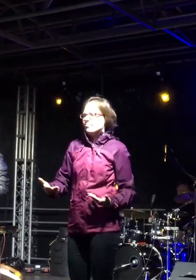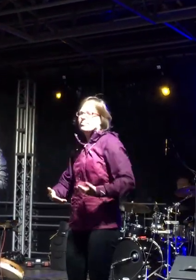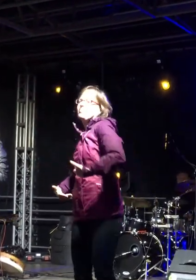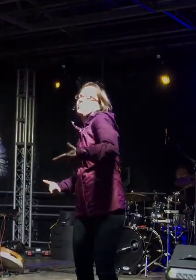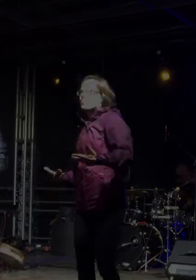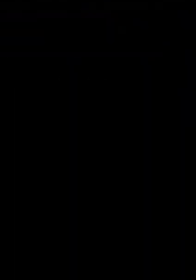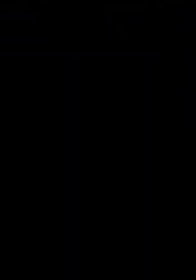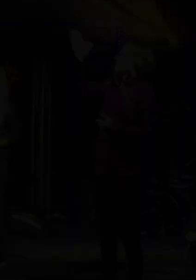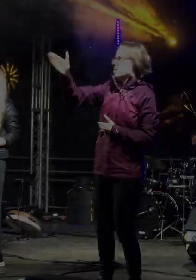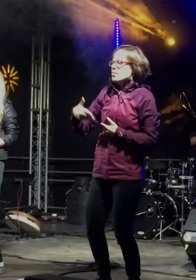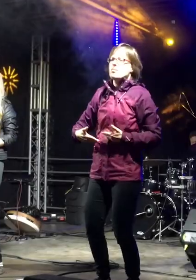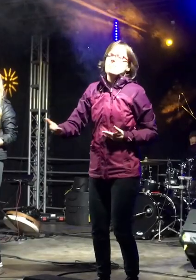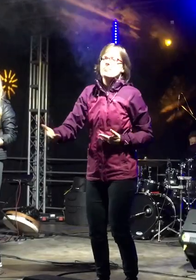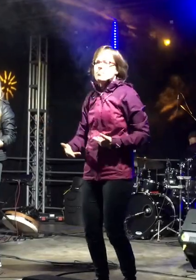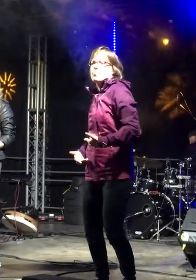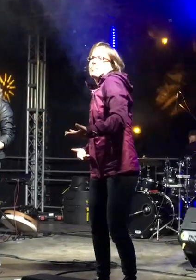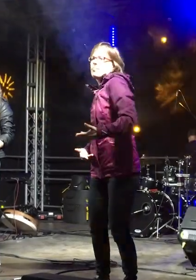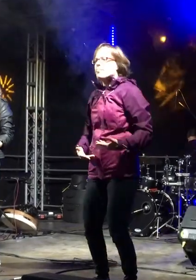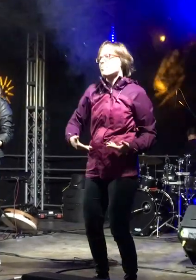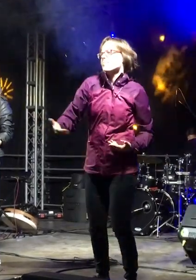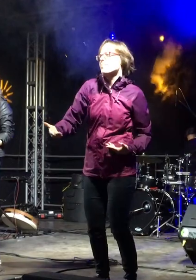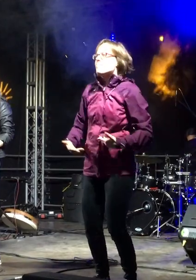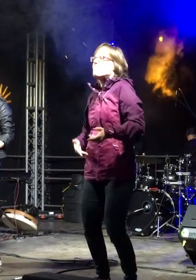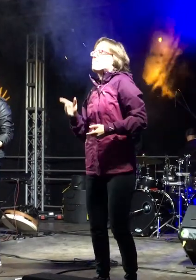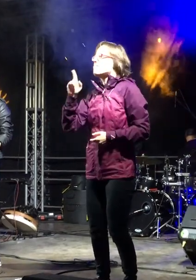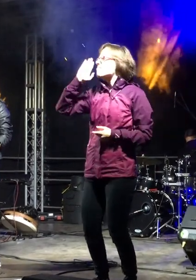W stronę, w stronę słońca W